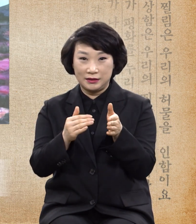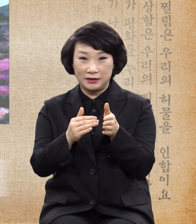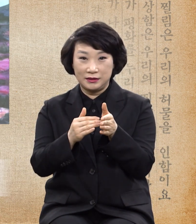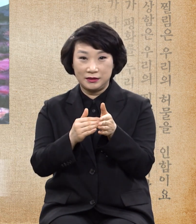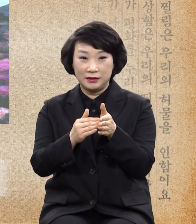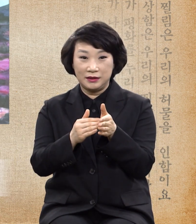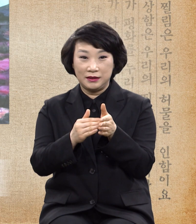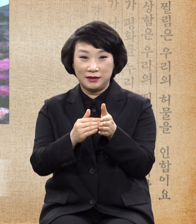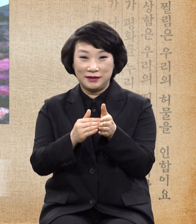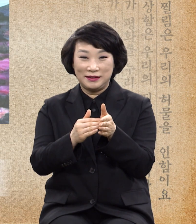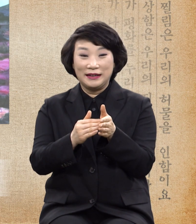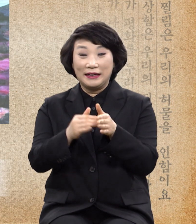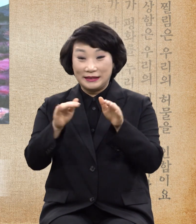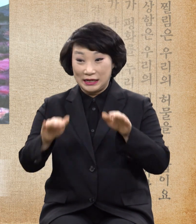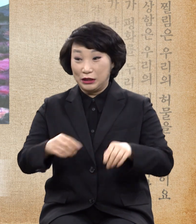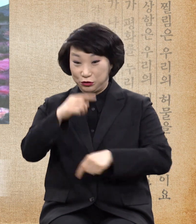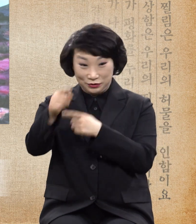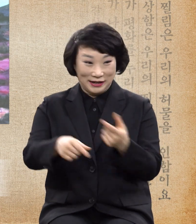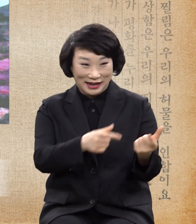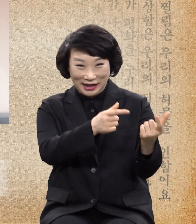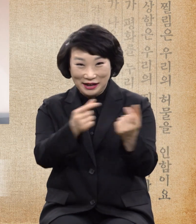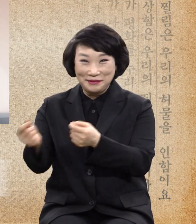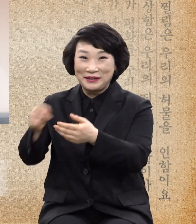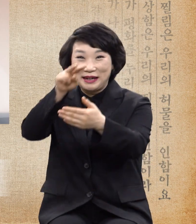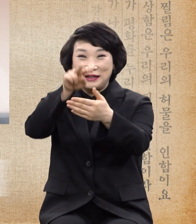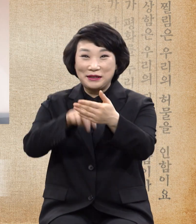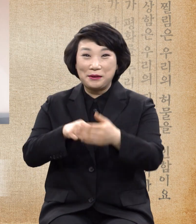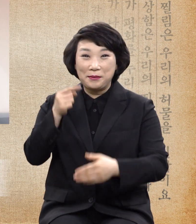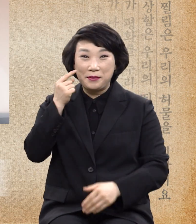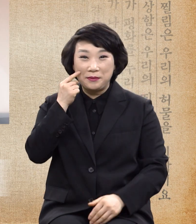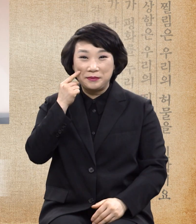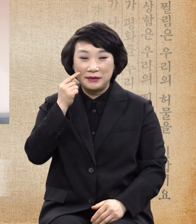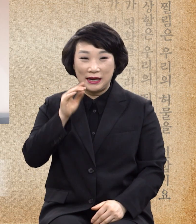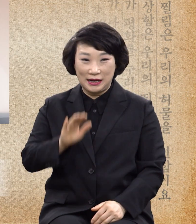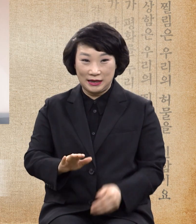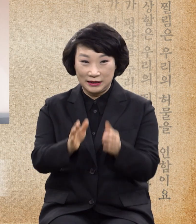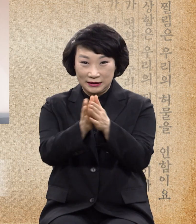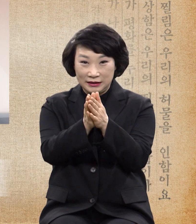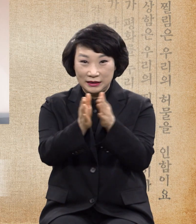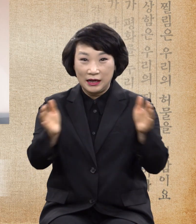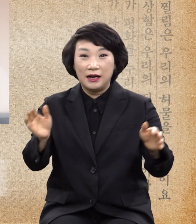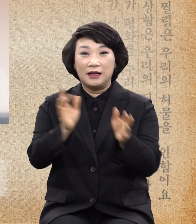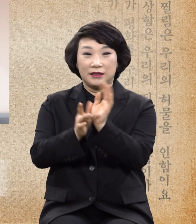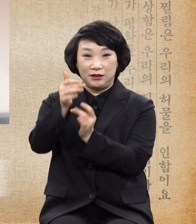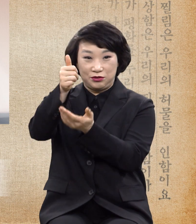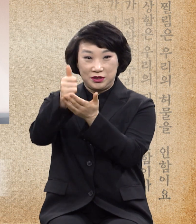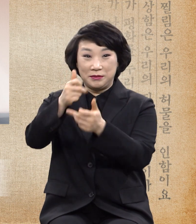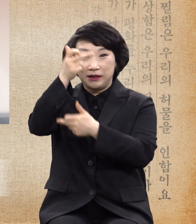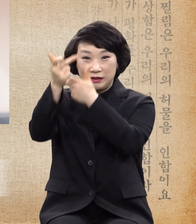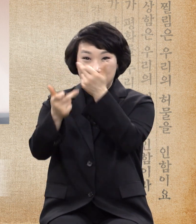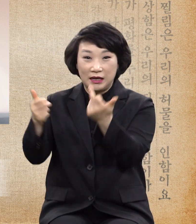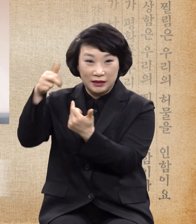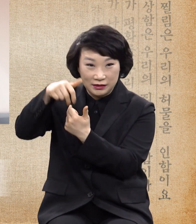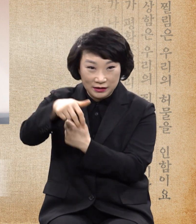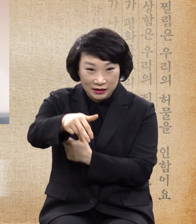다같이 압도갑니다. 시작! 예수께서 산에서